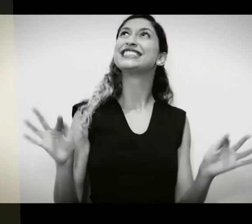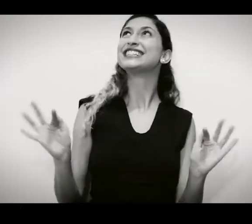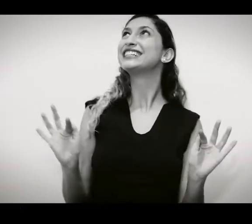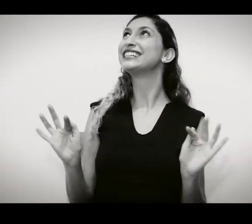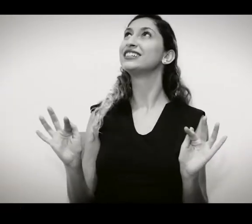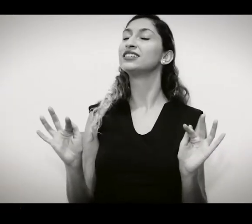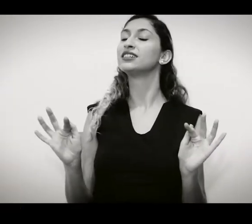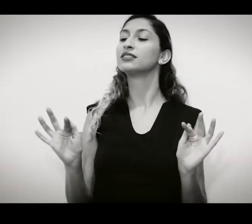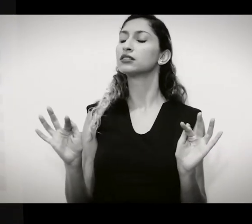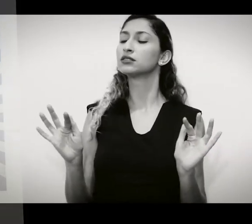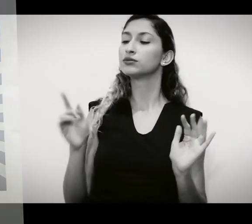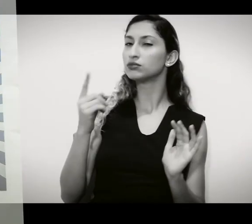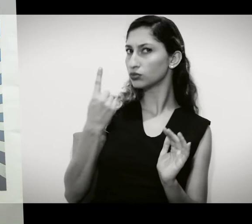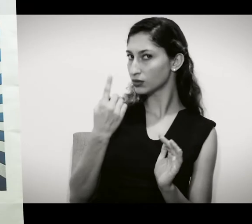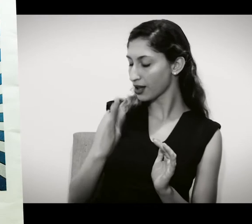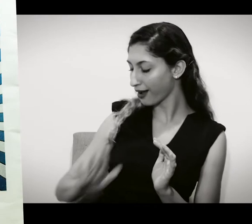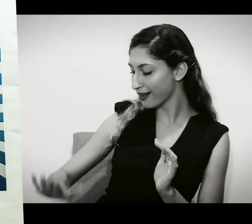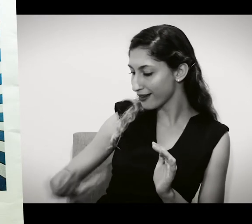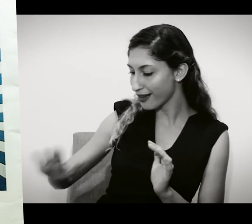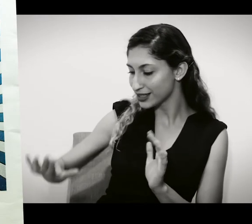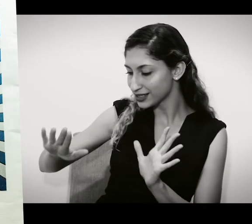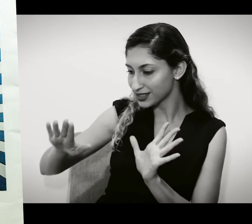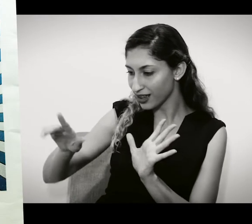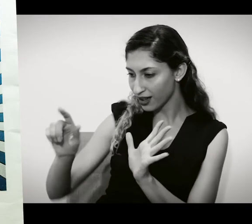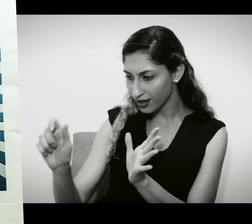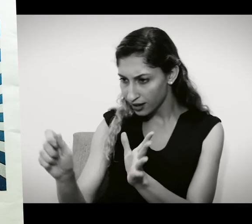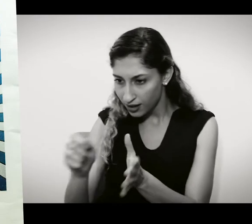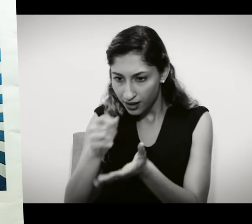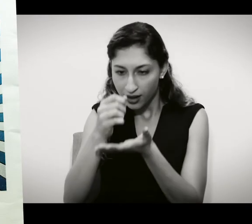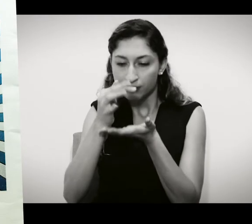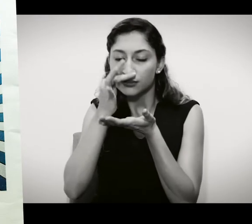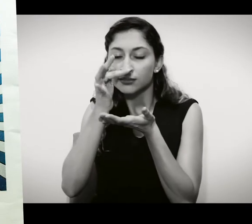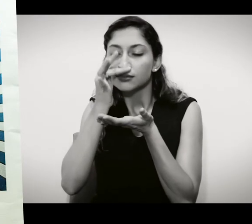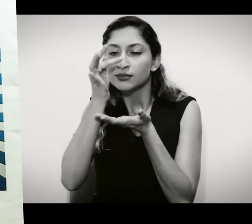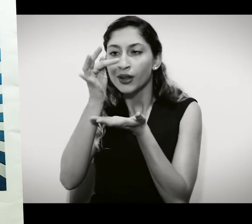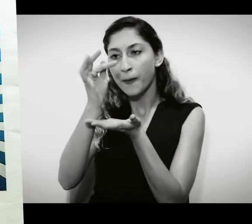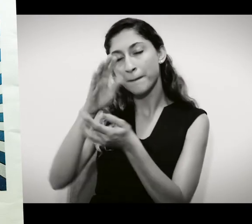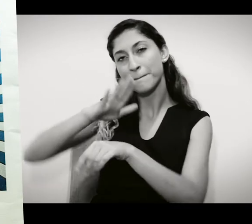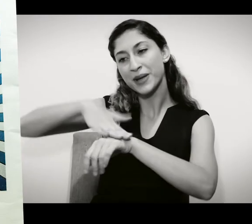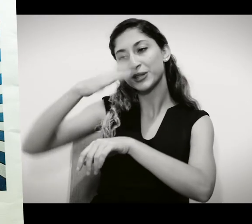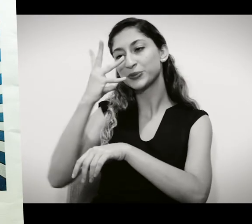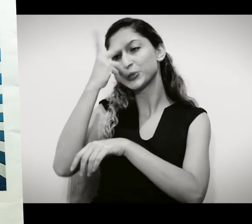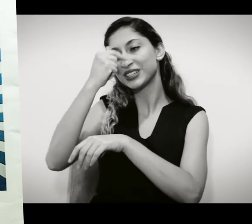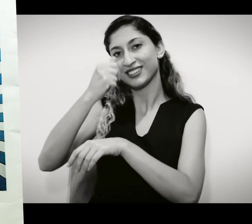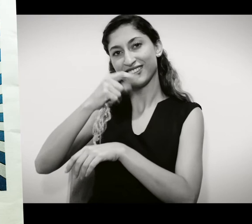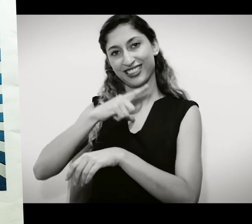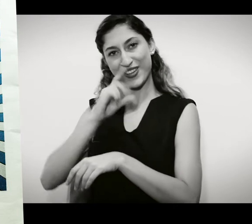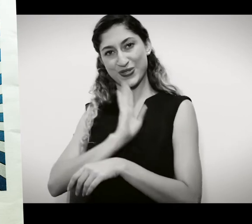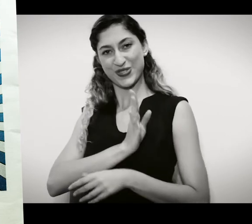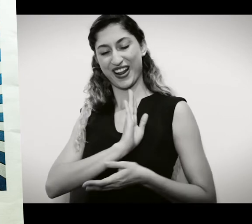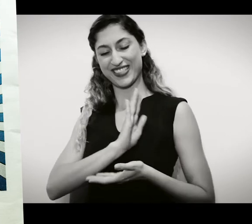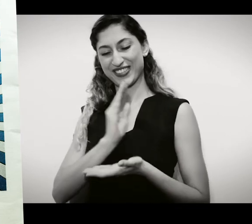E uma criança guardou a flor mais linda, em forma de